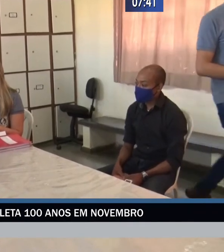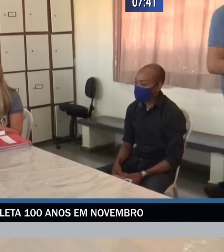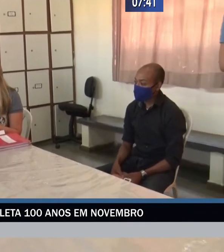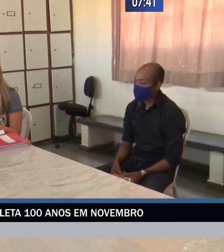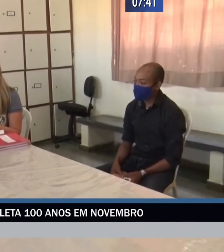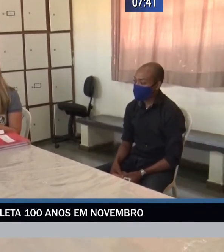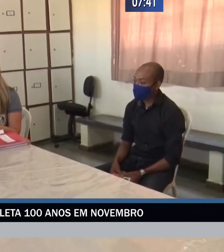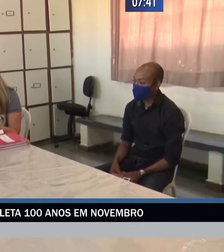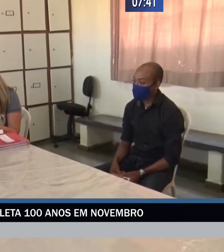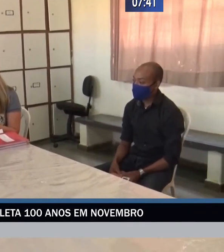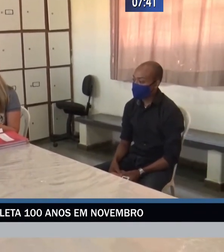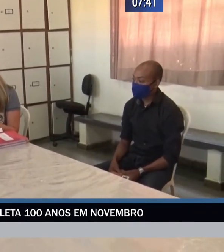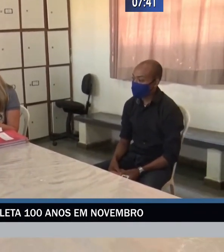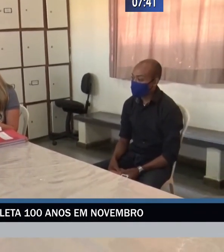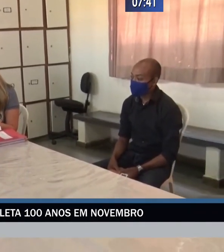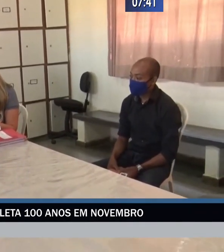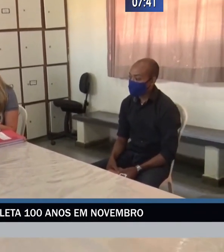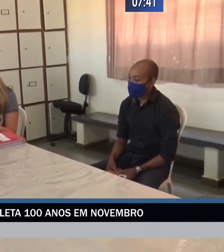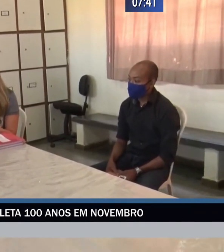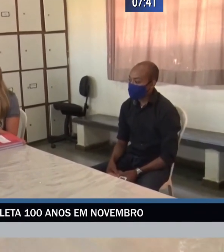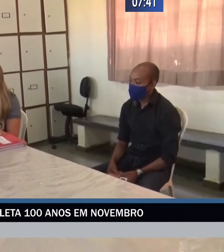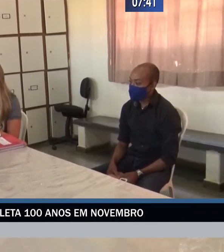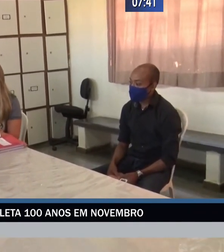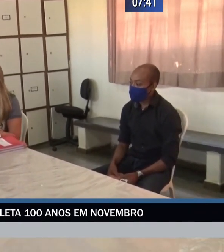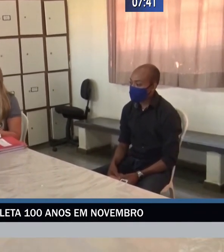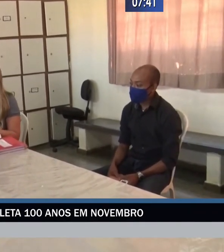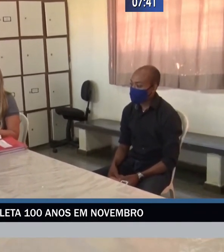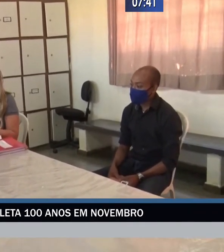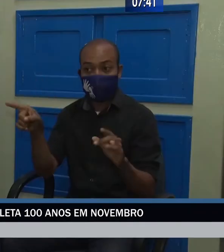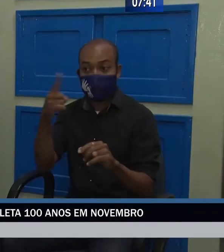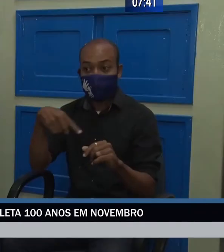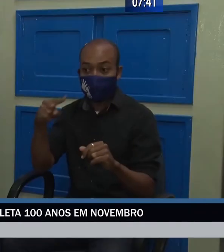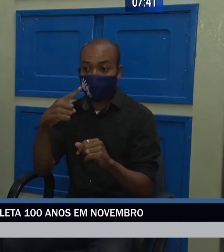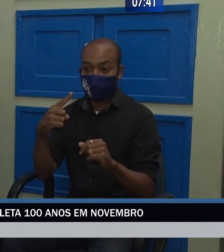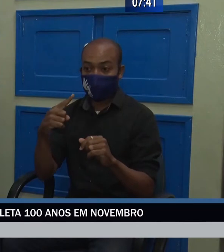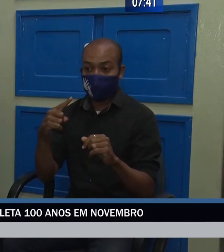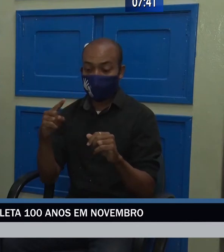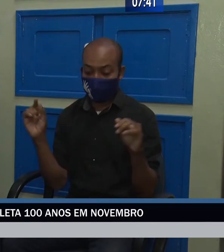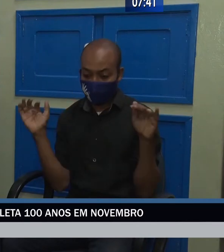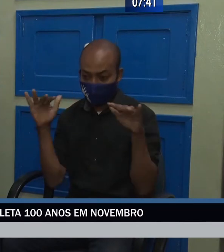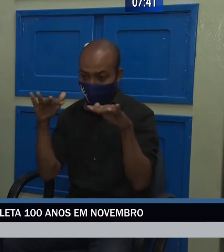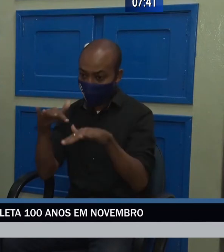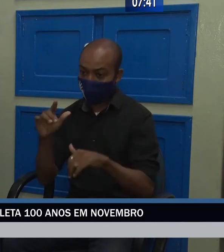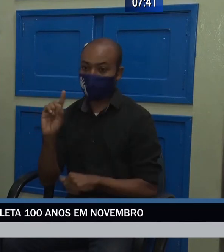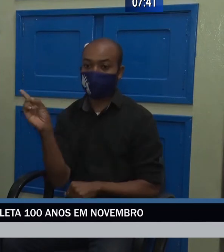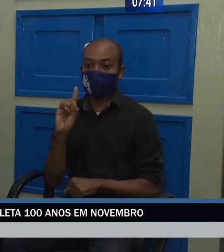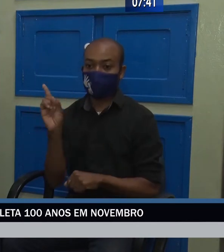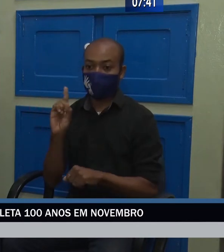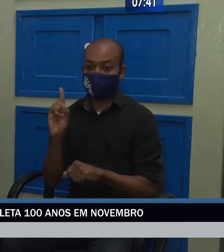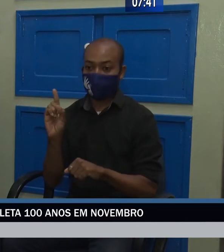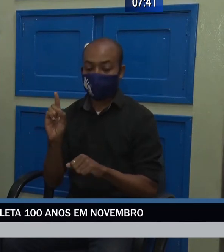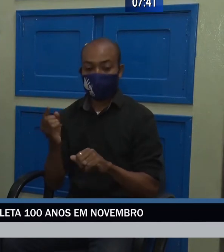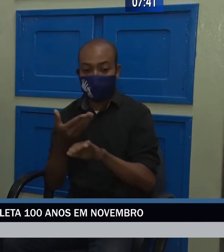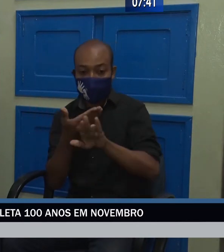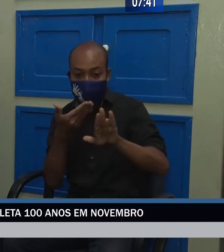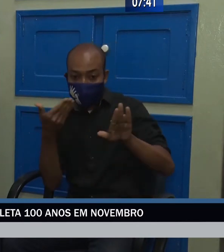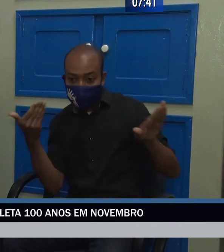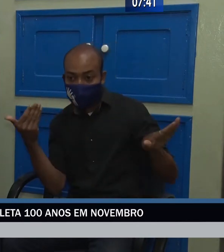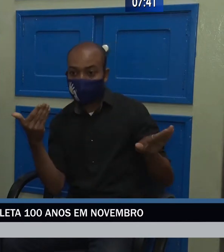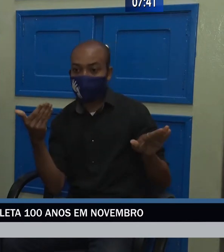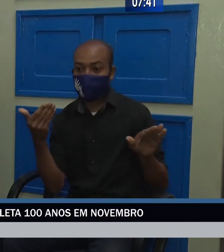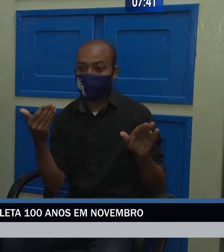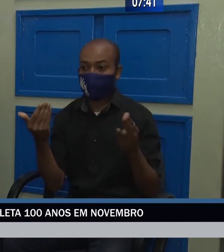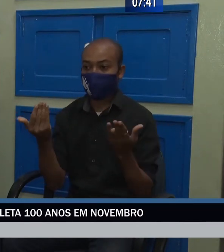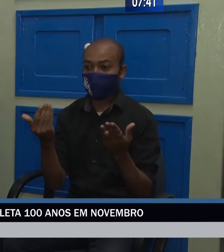Para ver se a gente consegue fazer um evento bacana de forma remota, evitando o máximo de contato